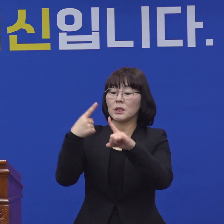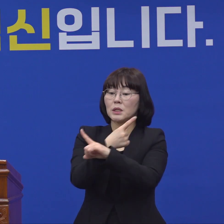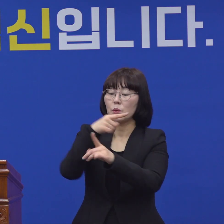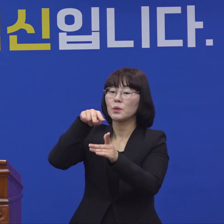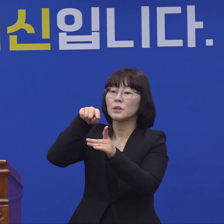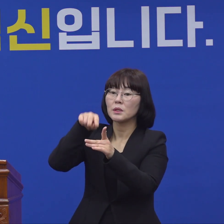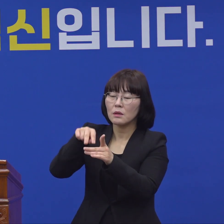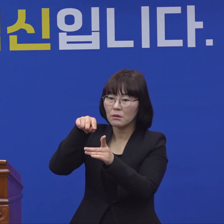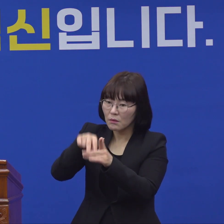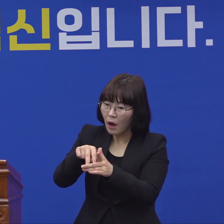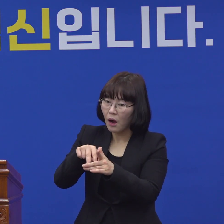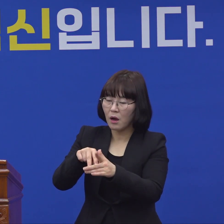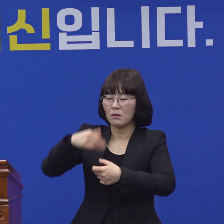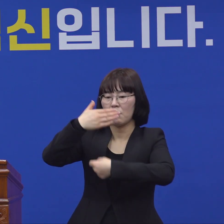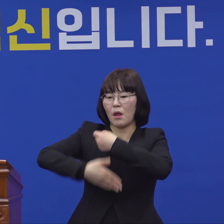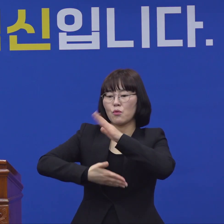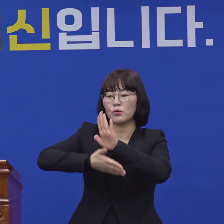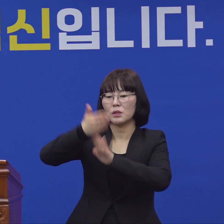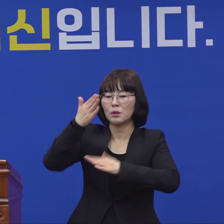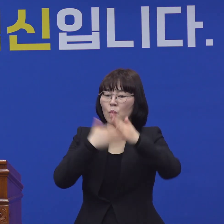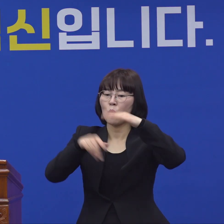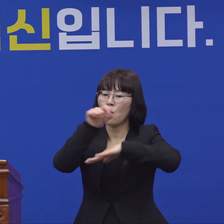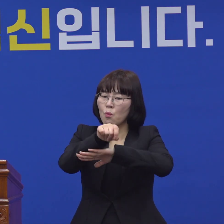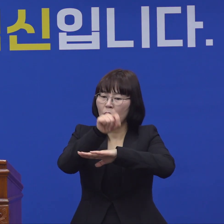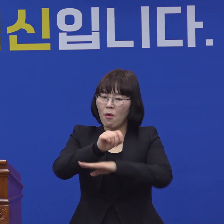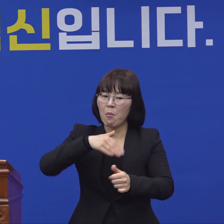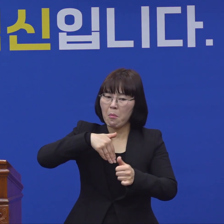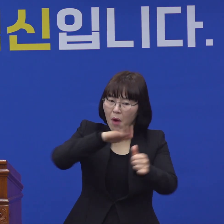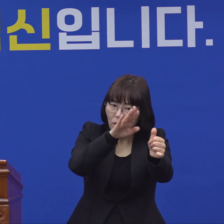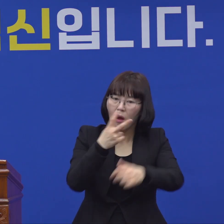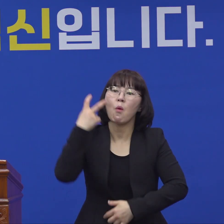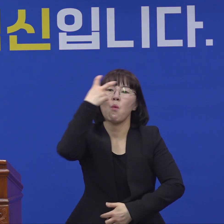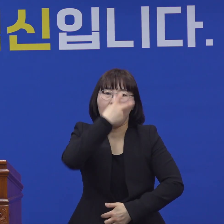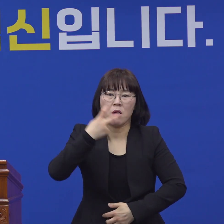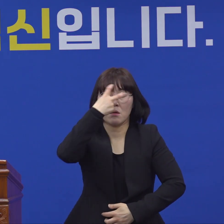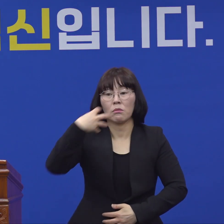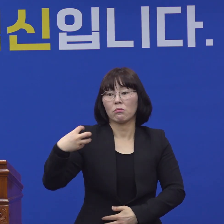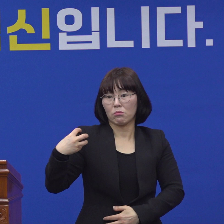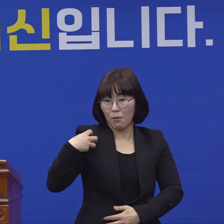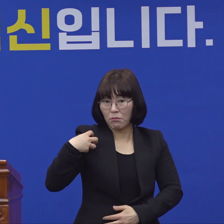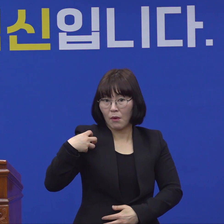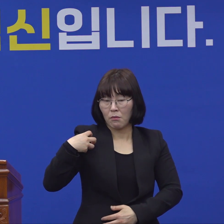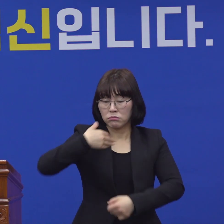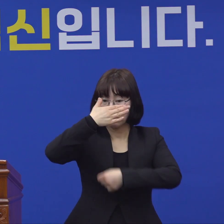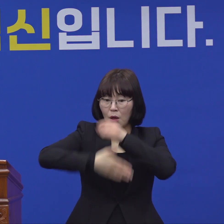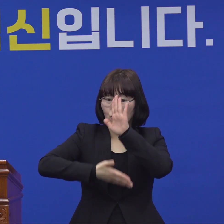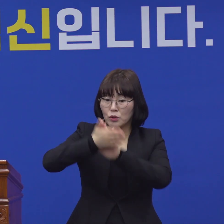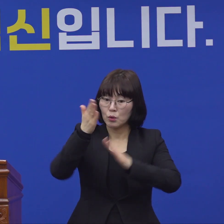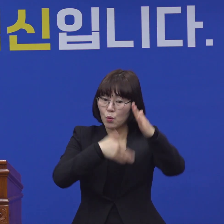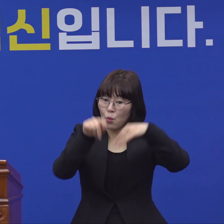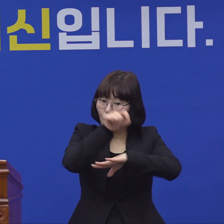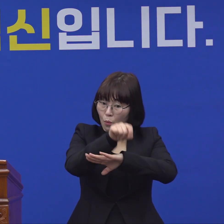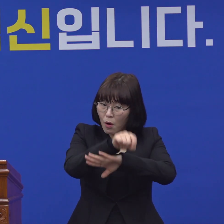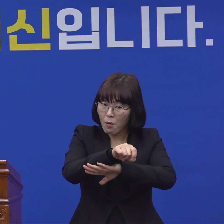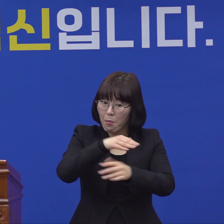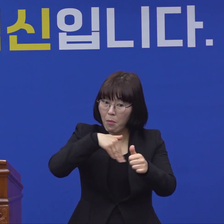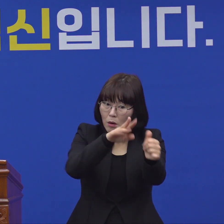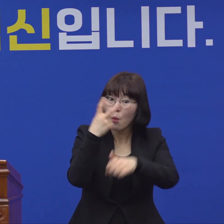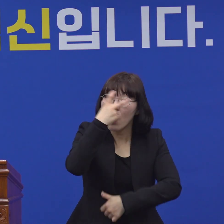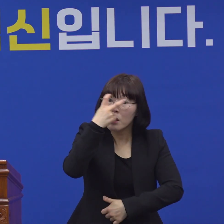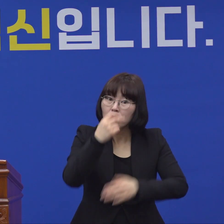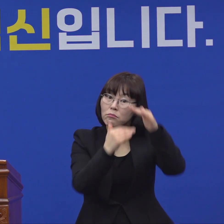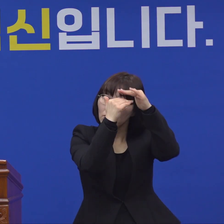공문분들이 이제 평행돼서 관리도 하고 계시다고 그러는데 어떻게 관리가 이루어지고 있는지 정말로 말씀 좀 부탁드릴게요.